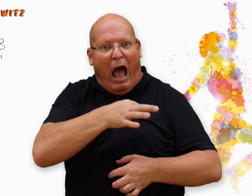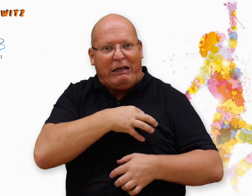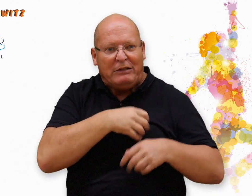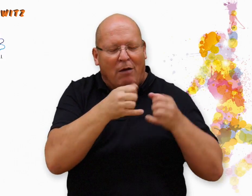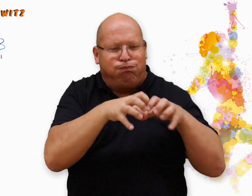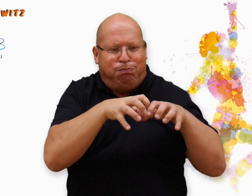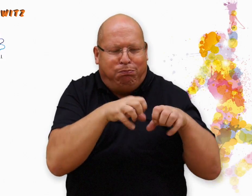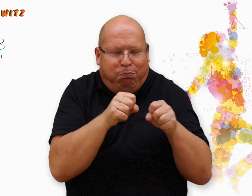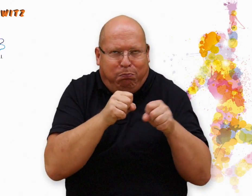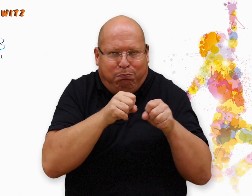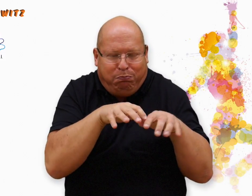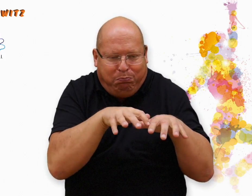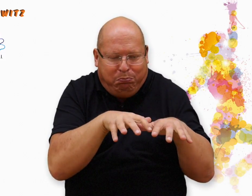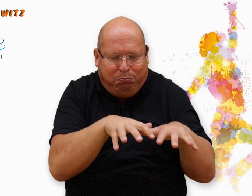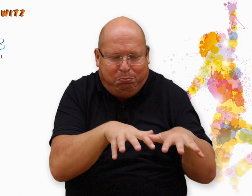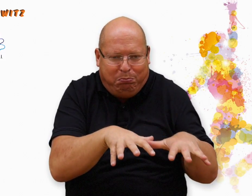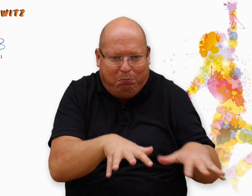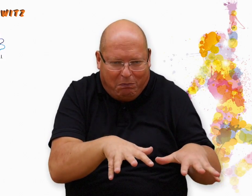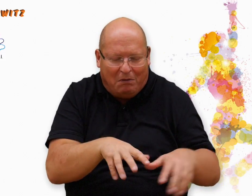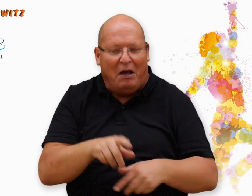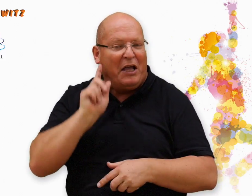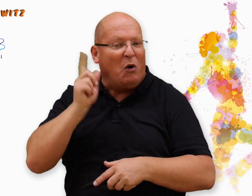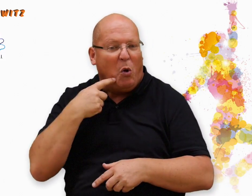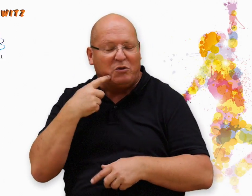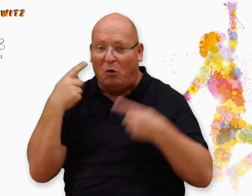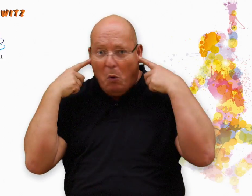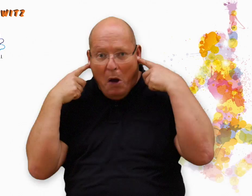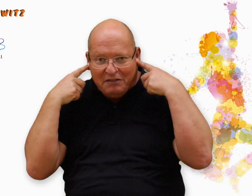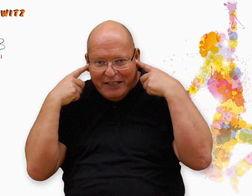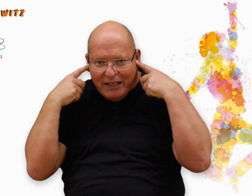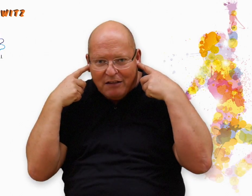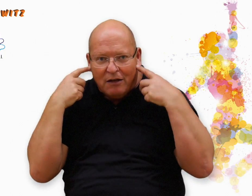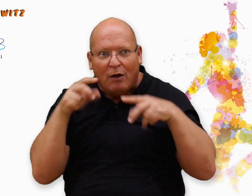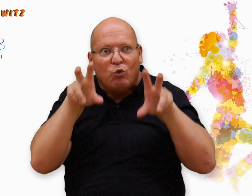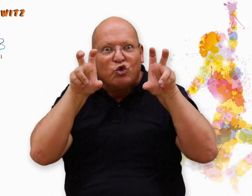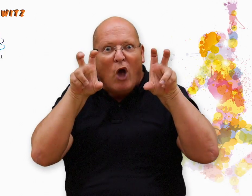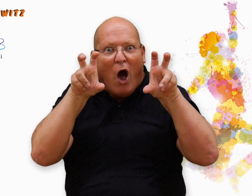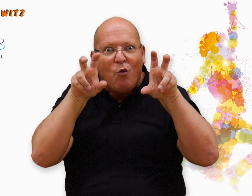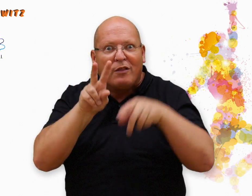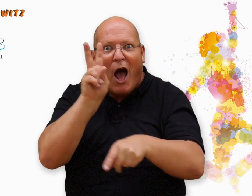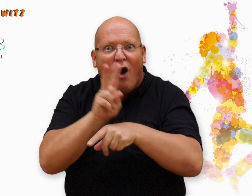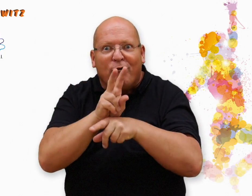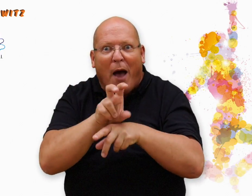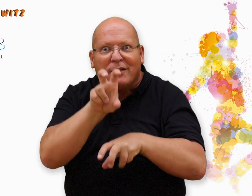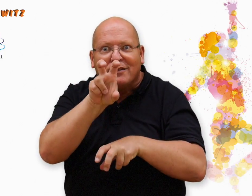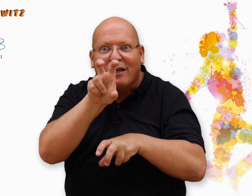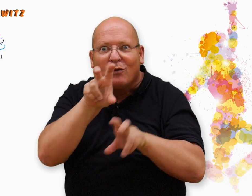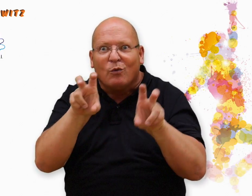Ruhe sein Geschäft verrichten kann. Da er ständig zittert und herumwackelt. Während der gehörlose